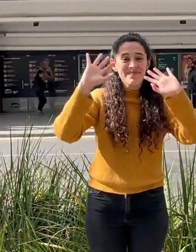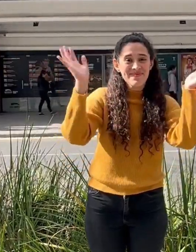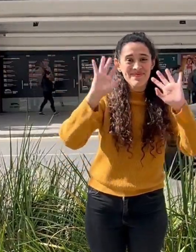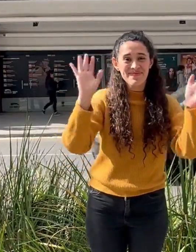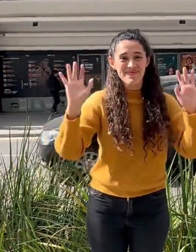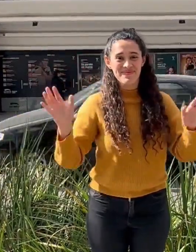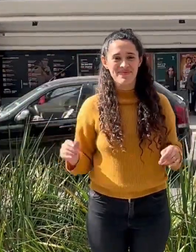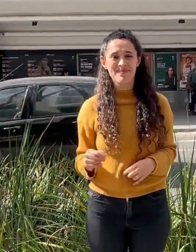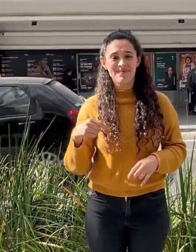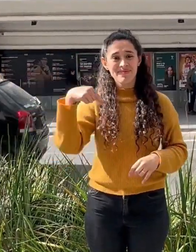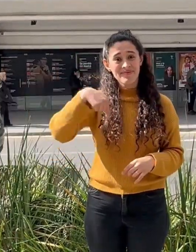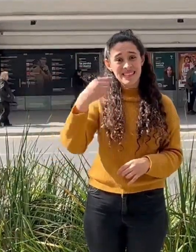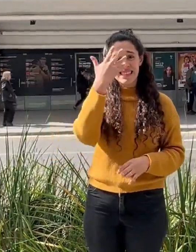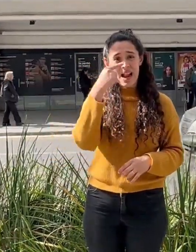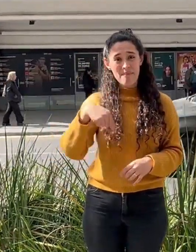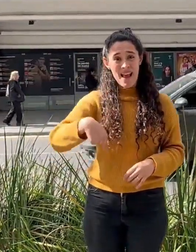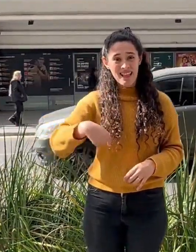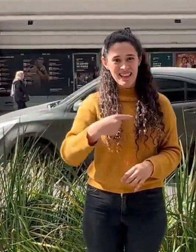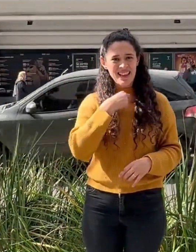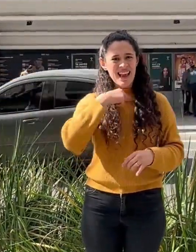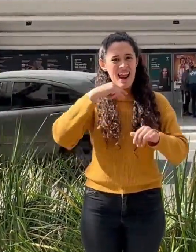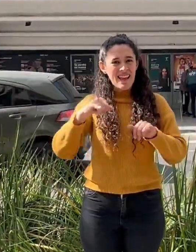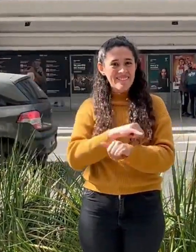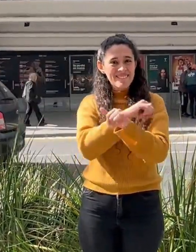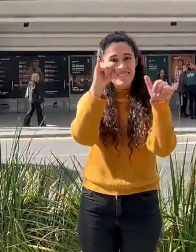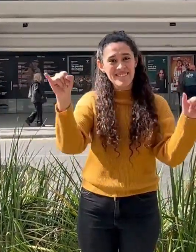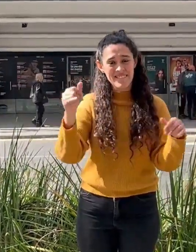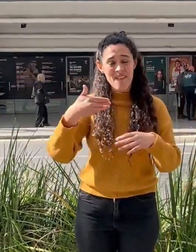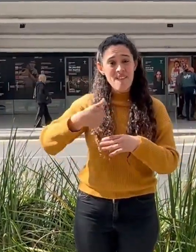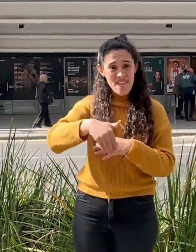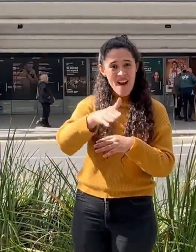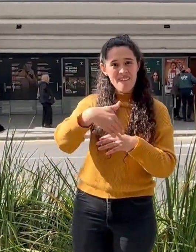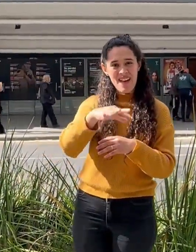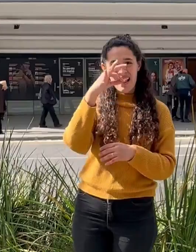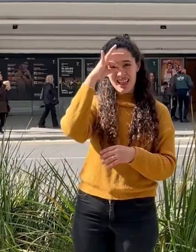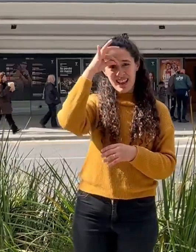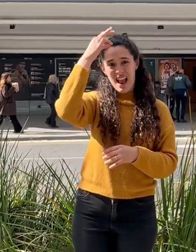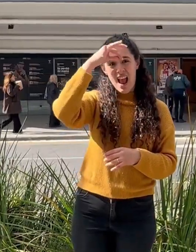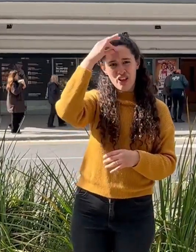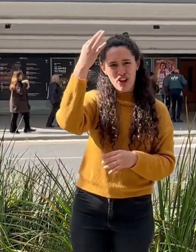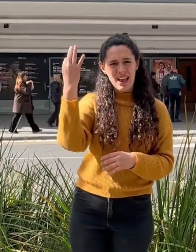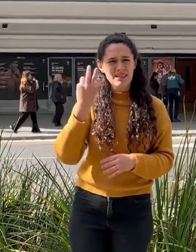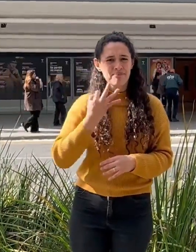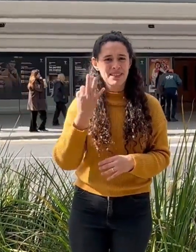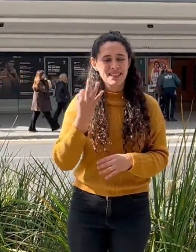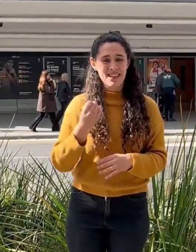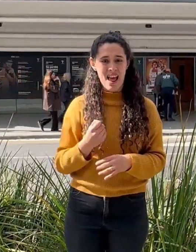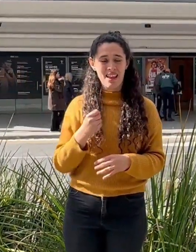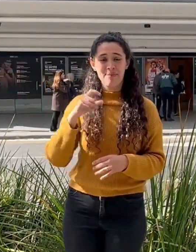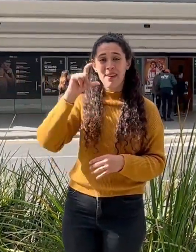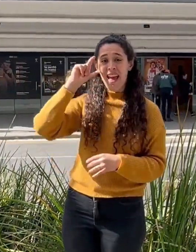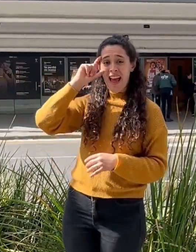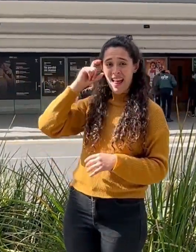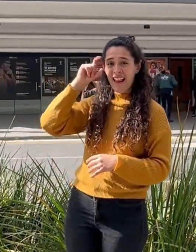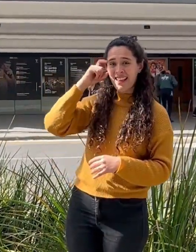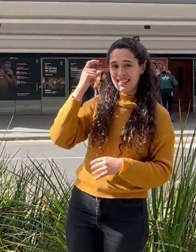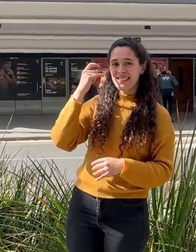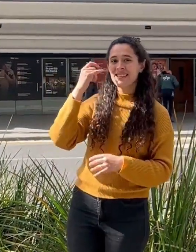Hola, queremos contarles que en San Martín próximamente tendremos una obra de teatro muy especial,